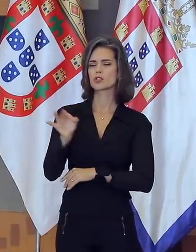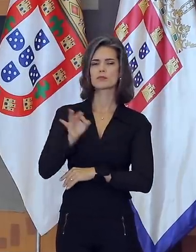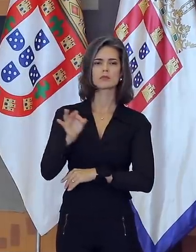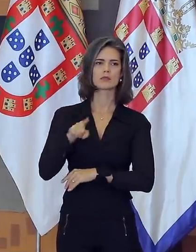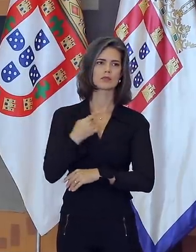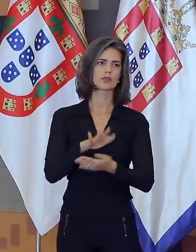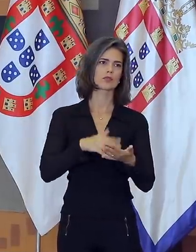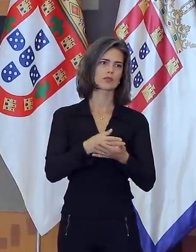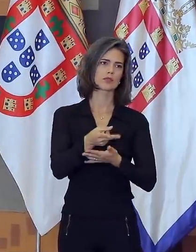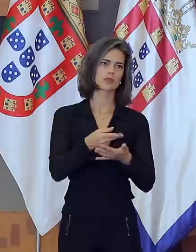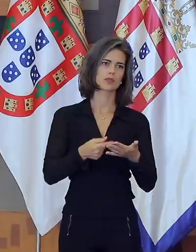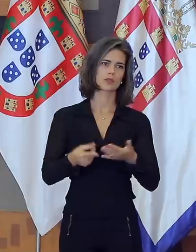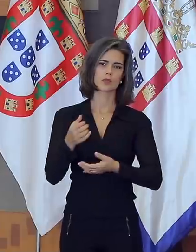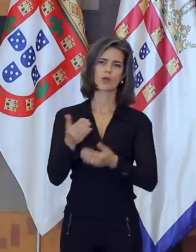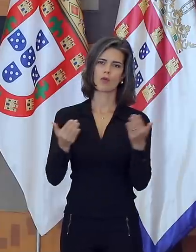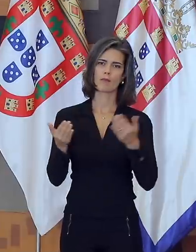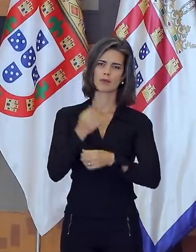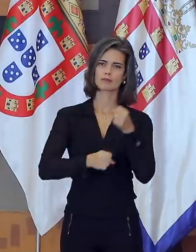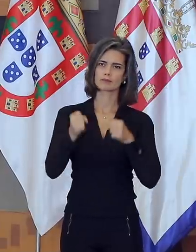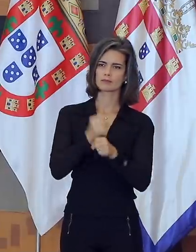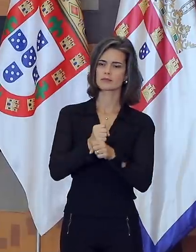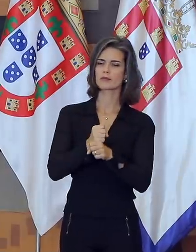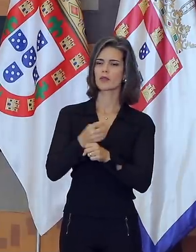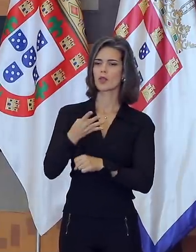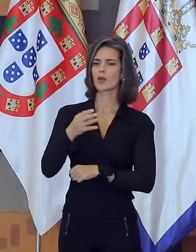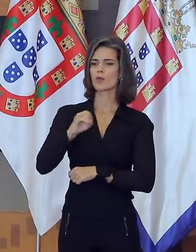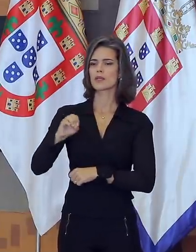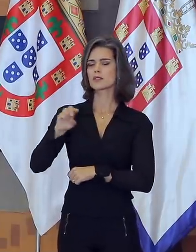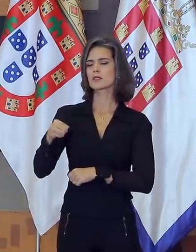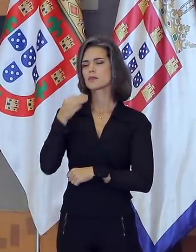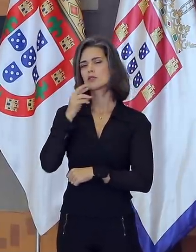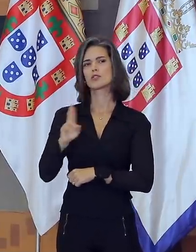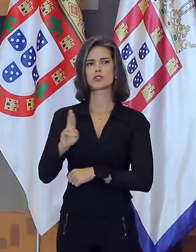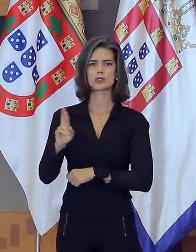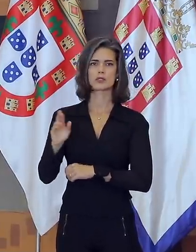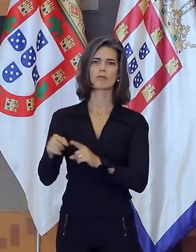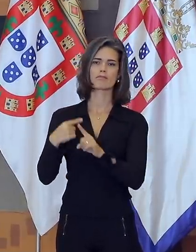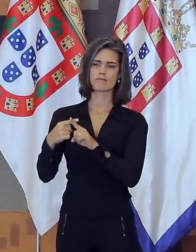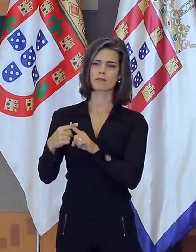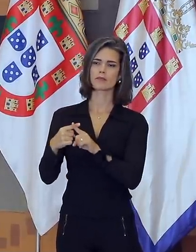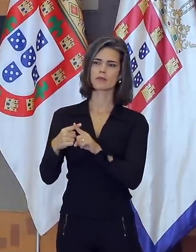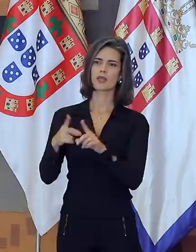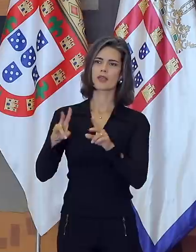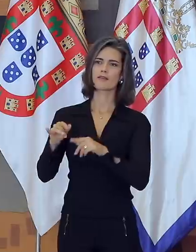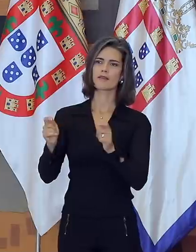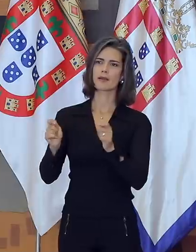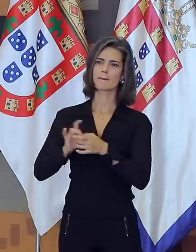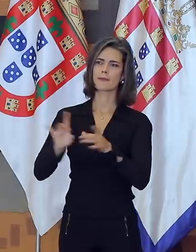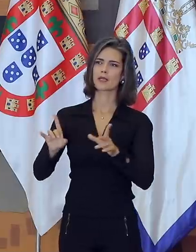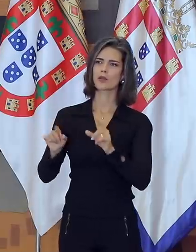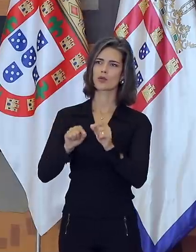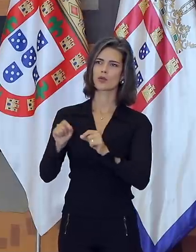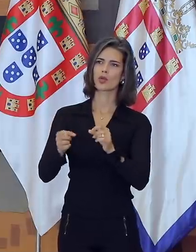orçamentária em comparação com 21%. Serão mais 400 milhões de reais, que nos permitirá a